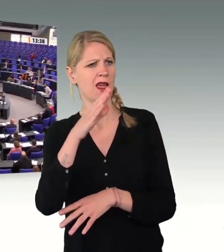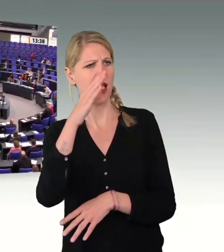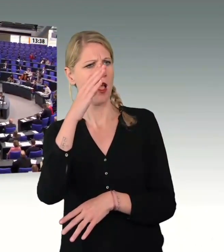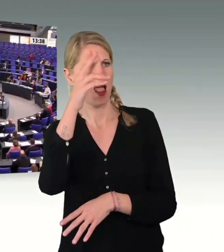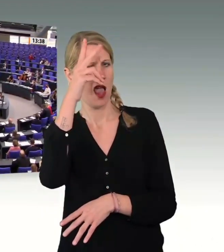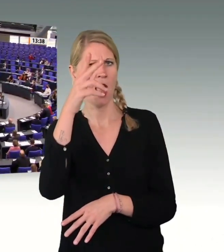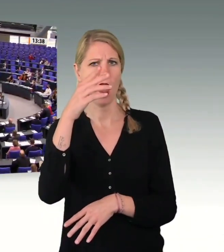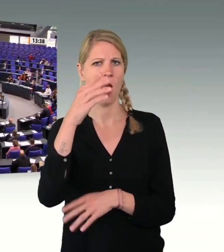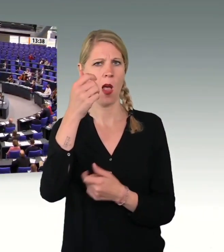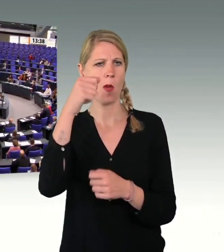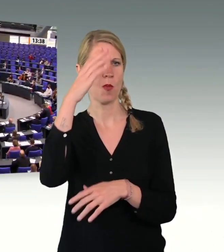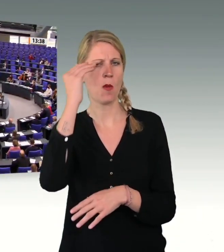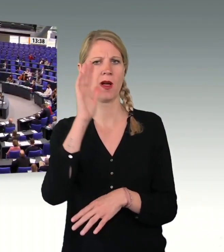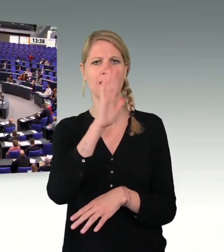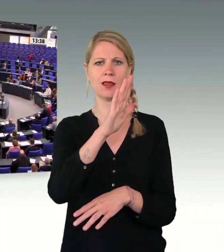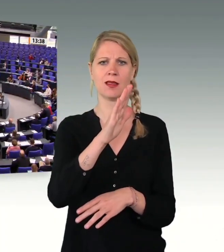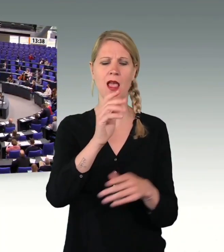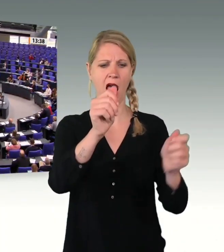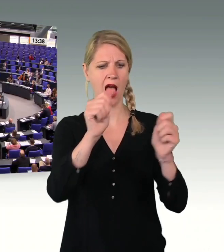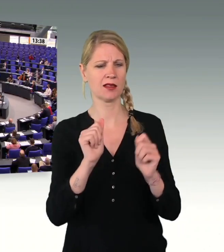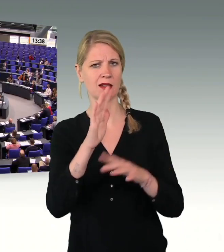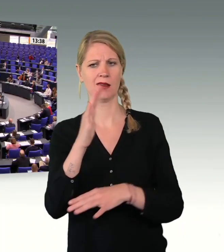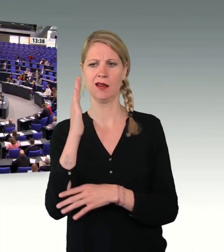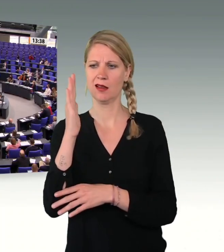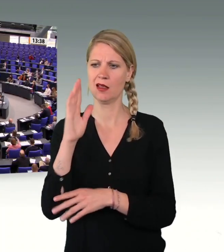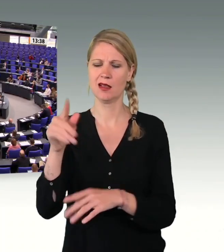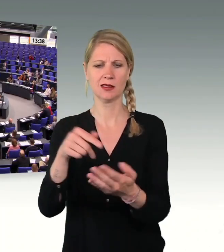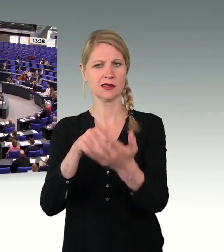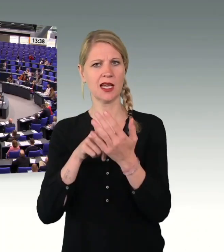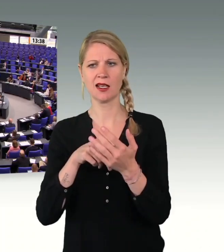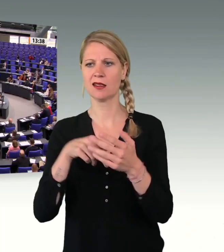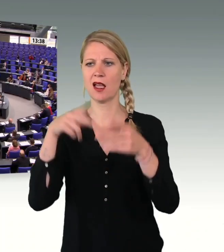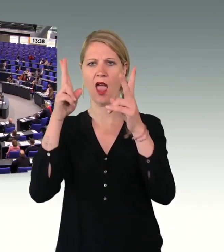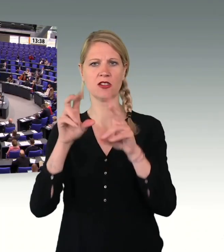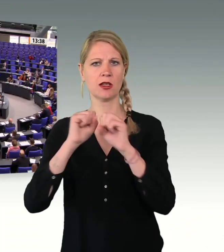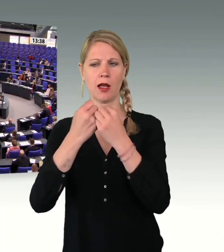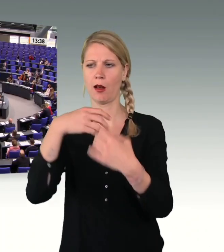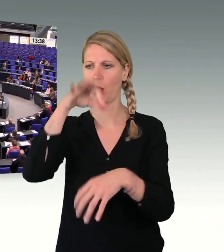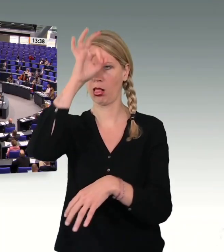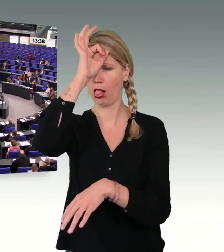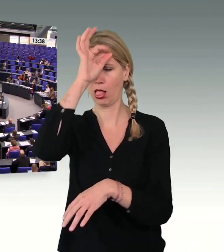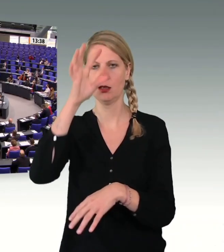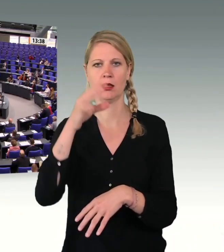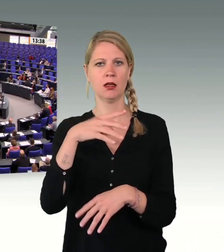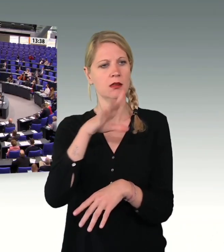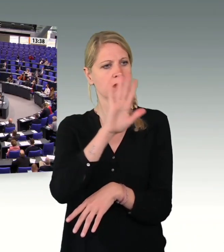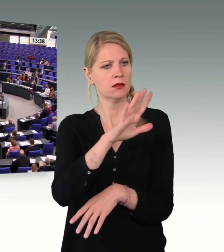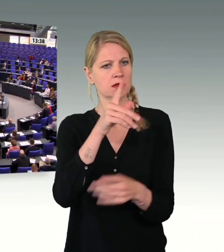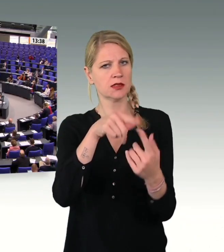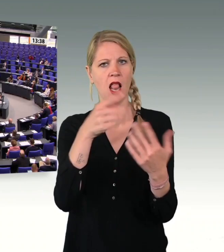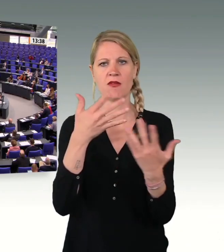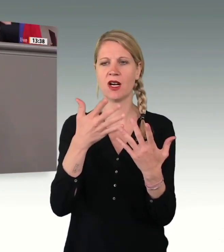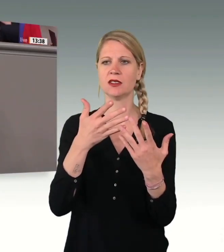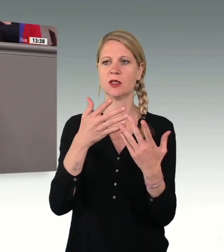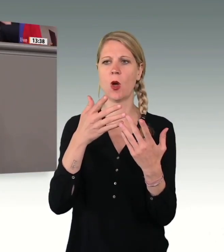machen wieder deutlich, dass Sie von Rechtsstaatlichkeit keine Ahnung haben. Was Sie eigentlich wollen, ist die Errichtung eines Unrechtsstaats, in dem Sie Ihre